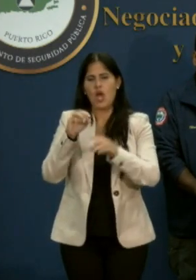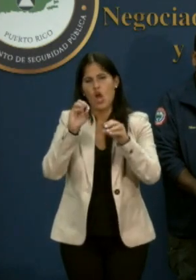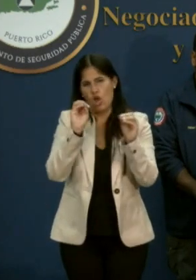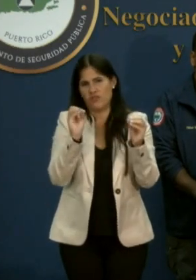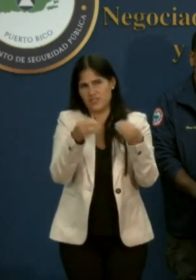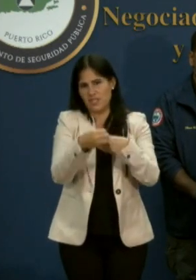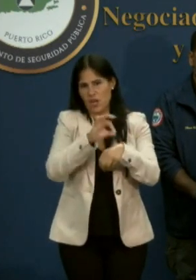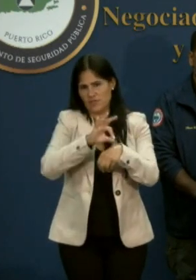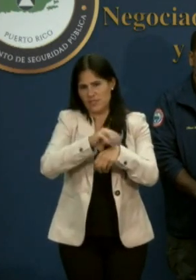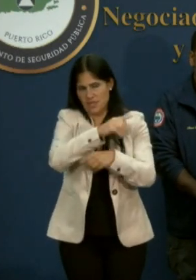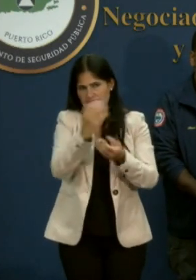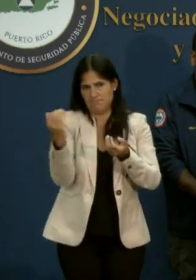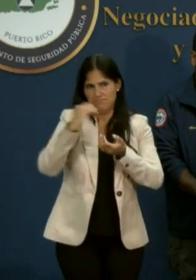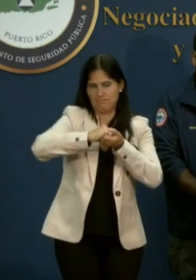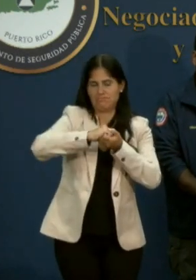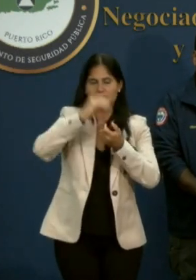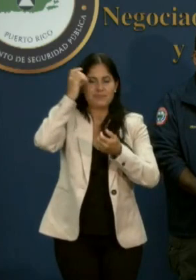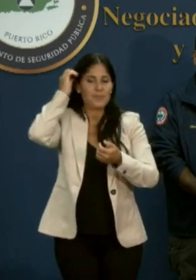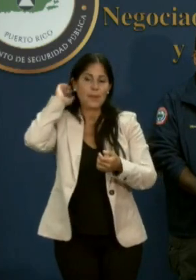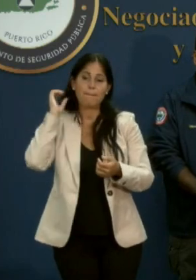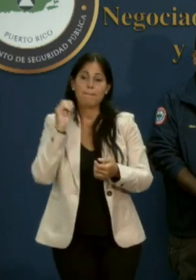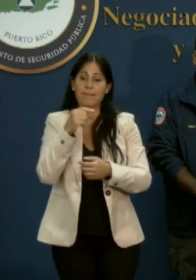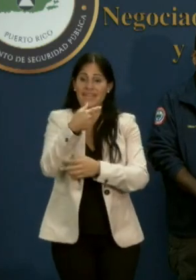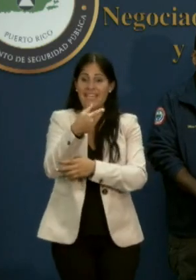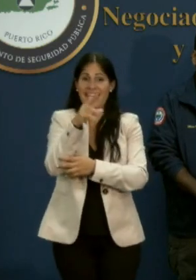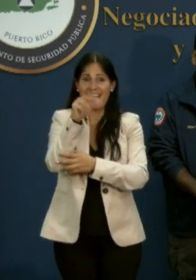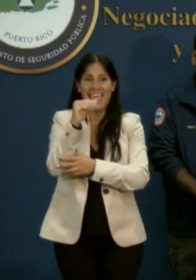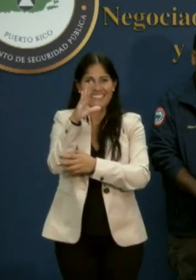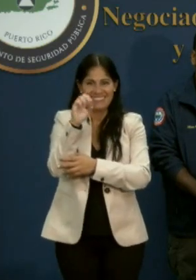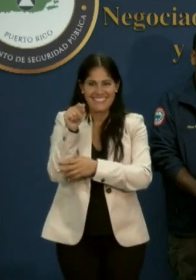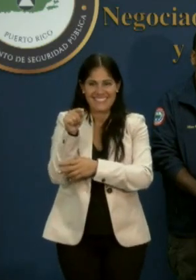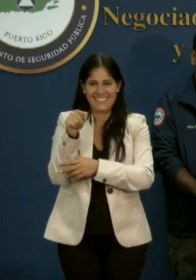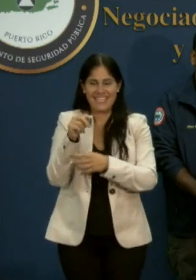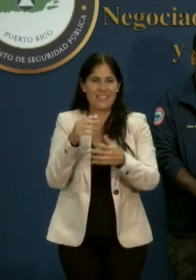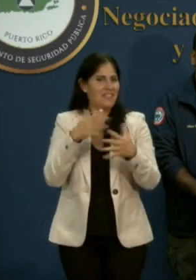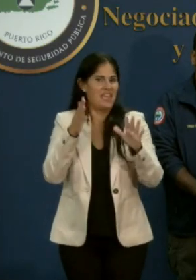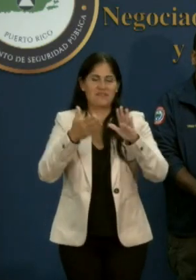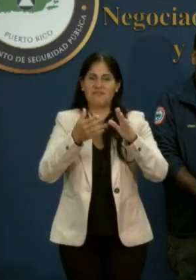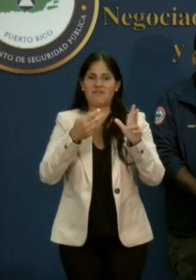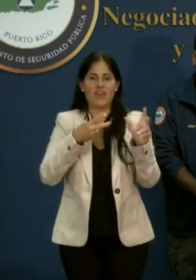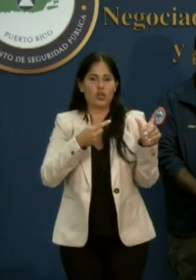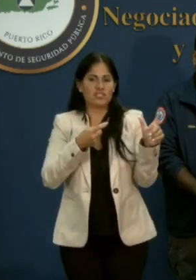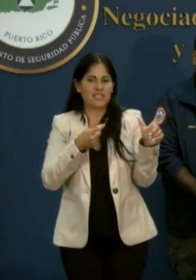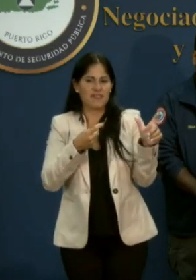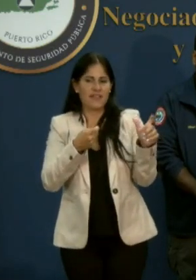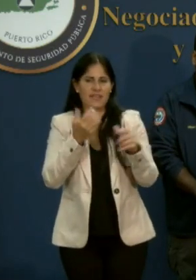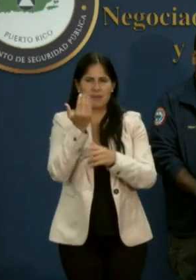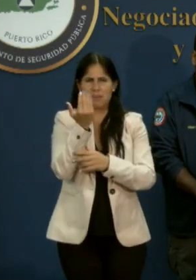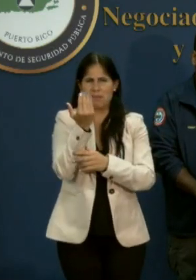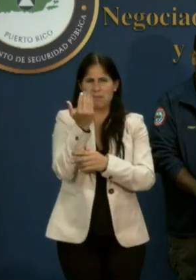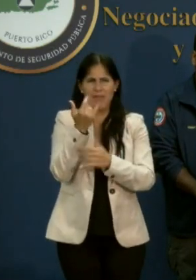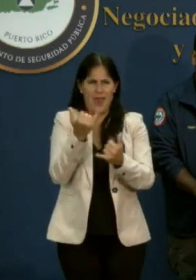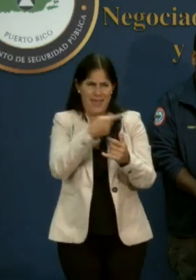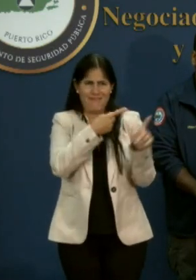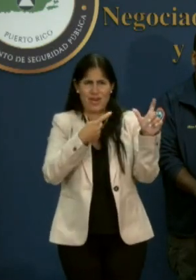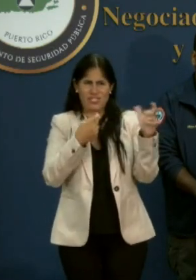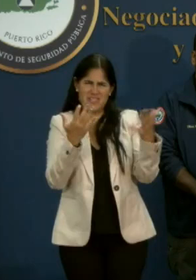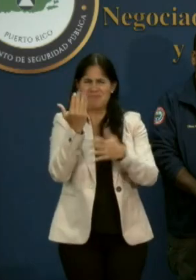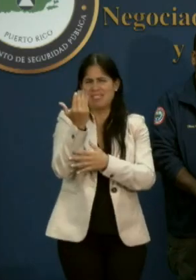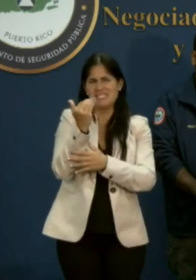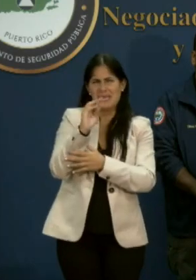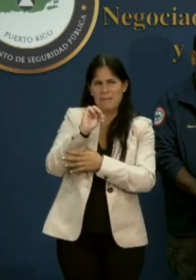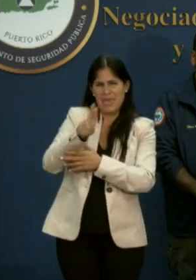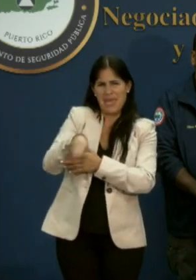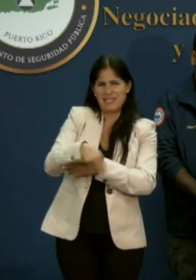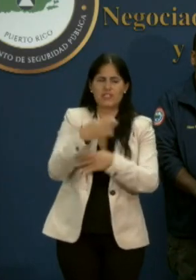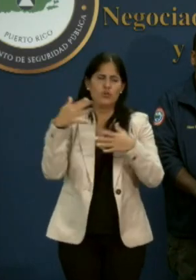tropical Grace mantiene una velocidad de traslación de 15 millas por hora y vientos sostenidos de 35